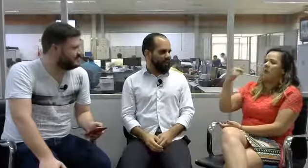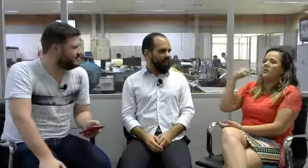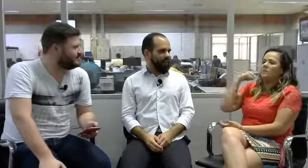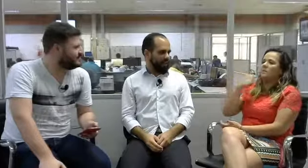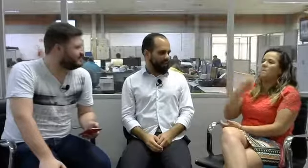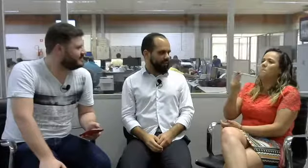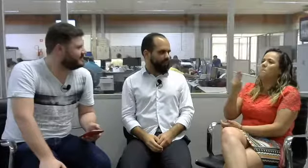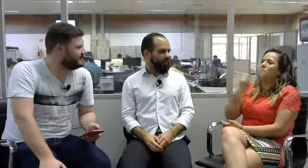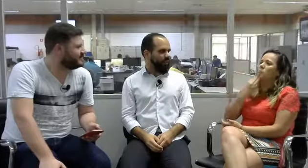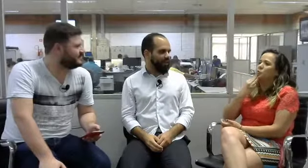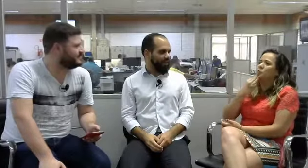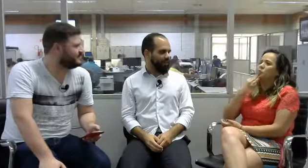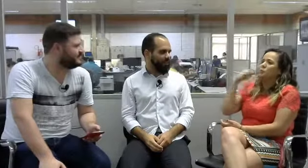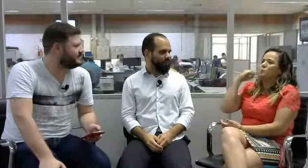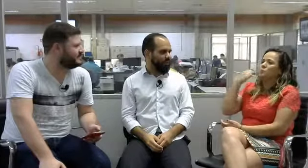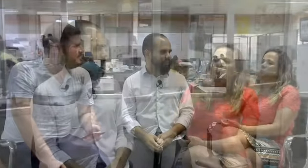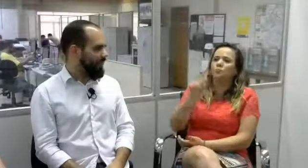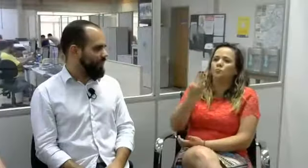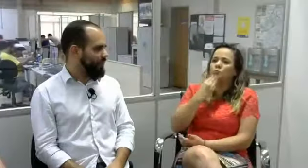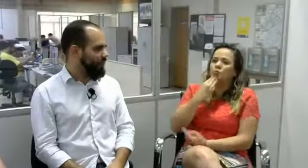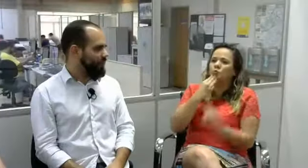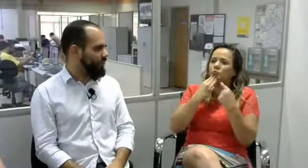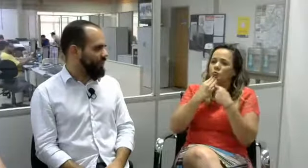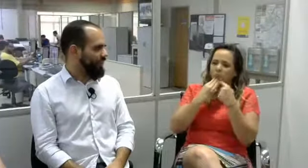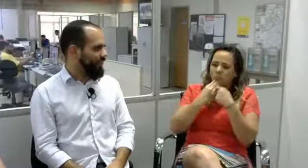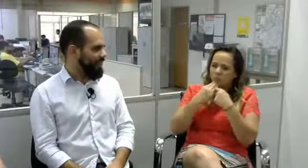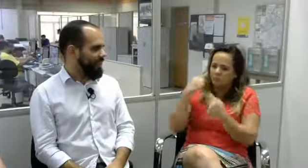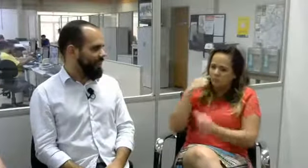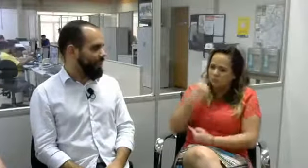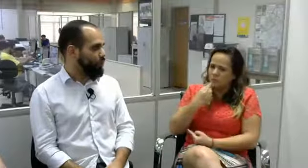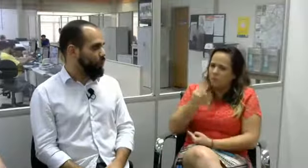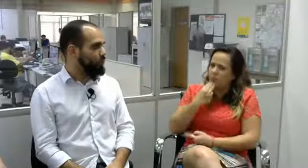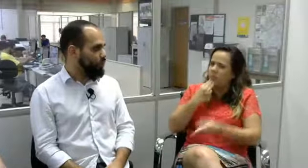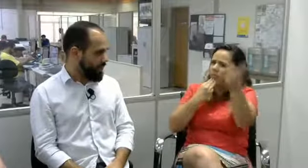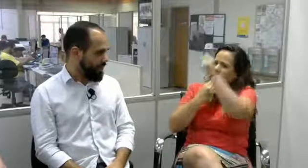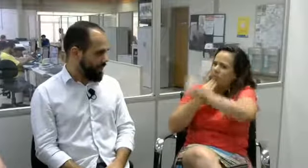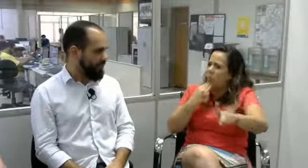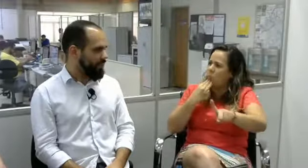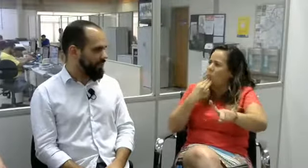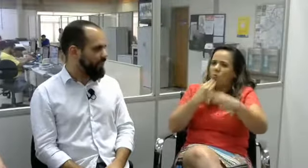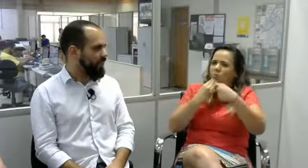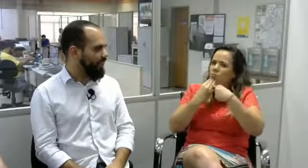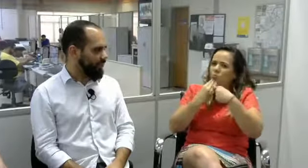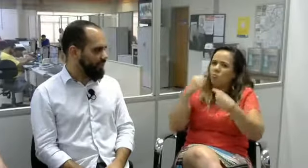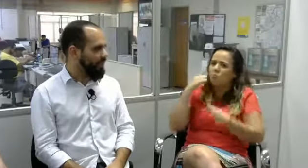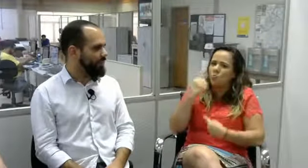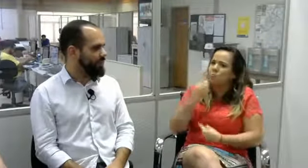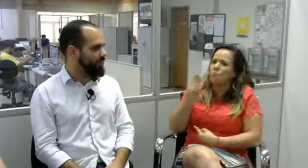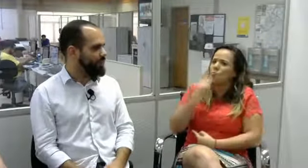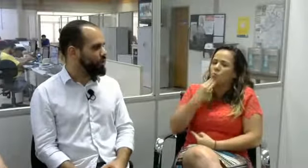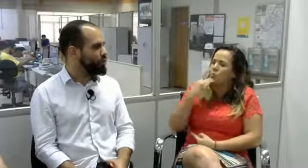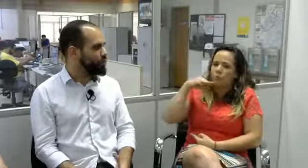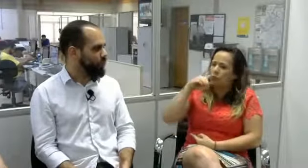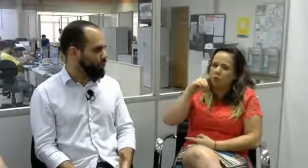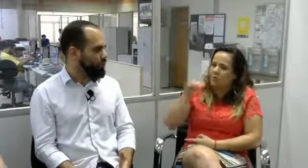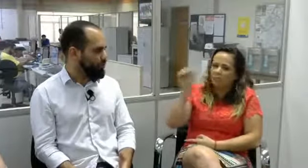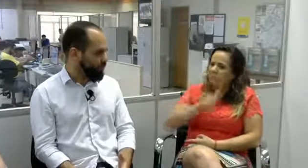Ela está dizendo, é, as pessoas pensam que eu sou muda. Não, né? Mas não existe surdo-mudo,